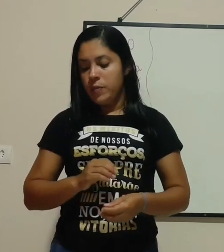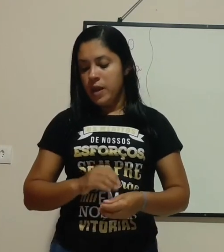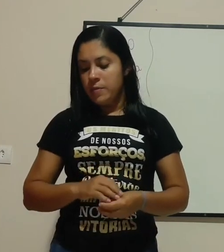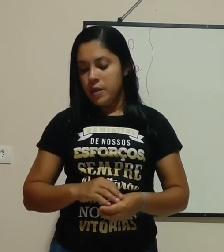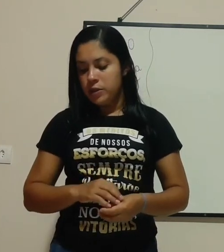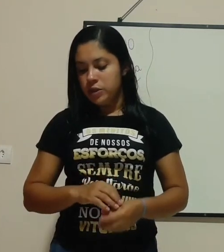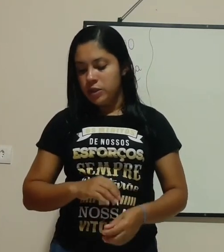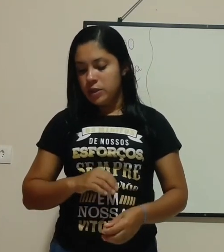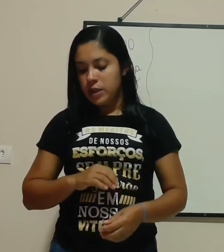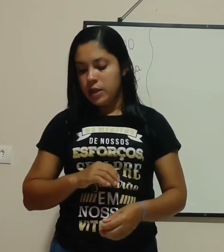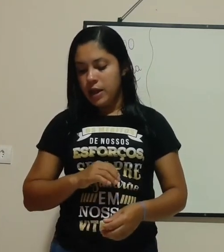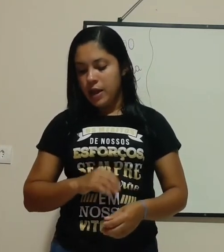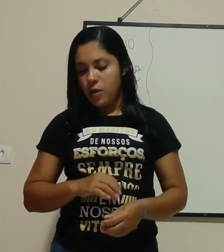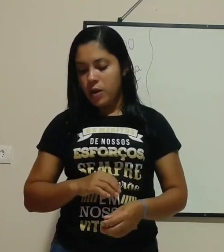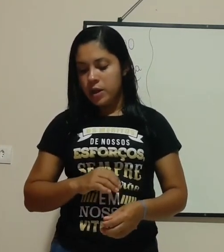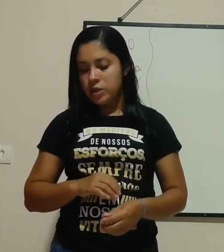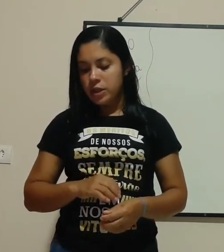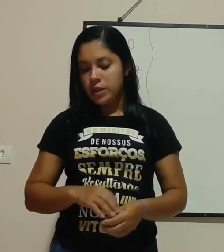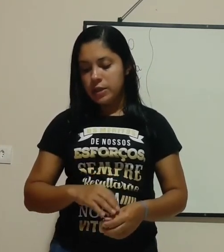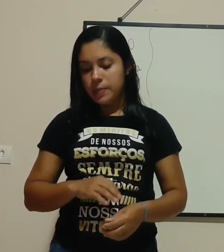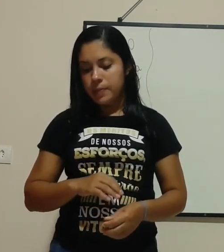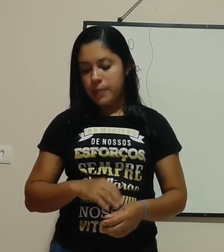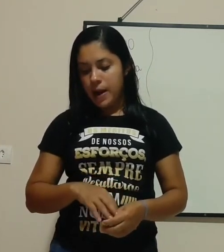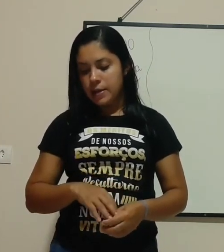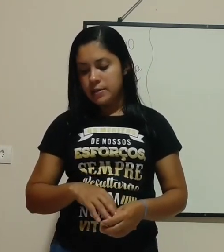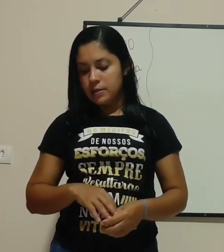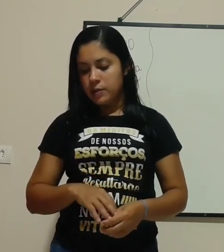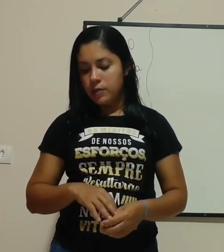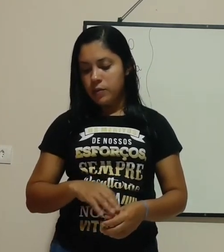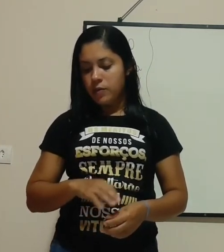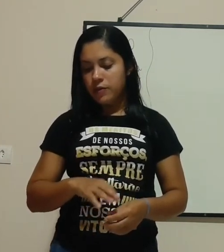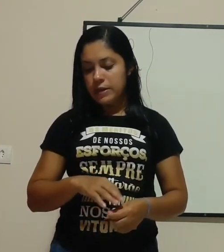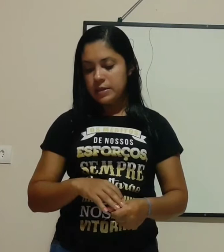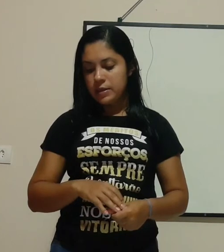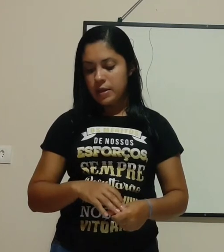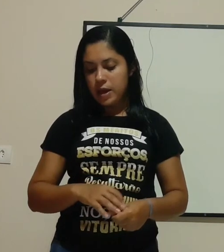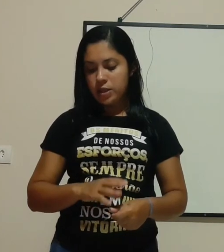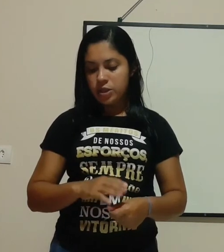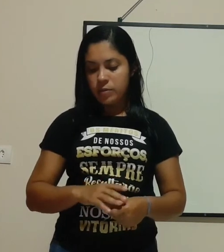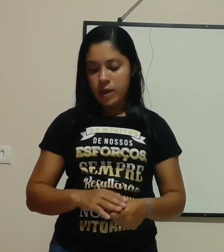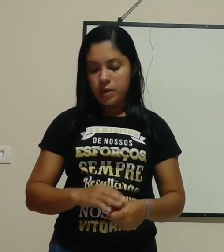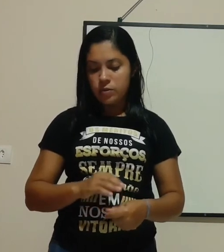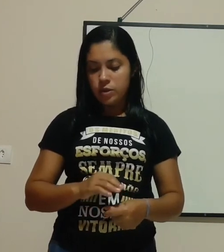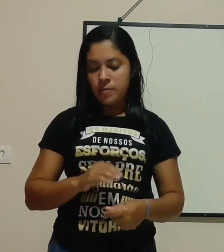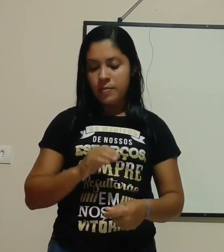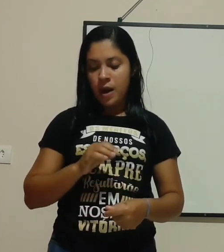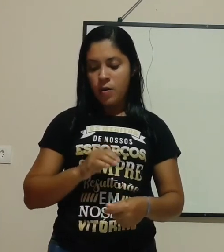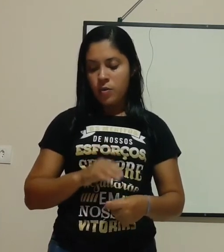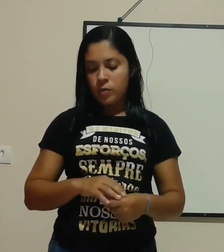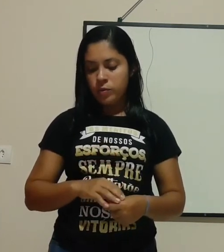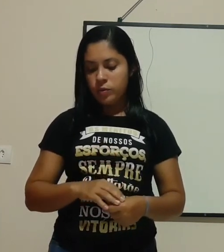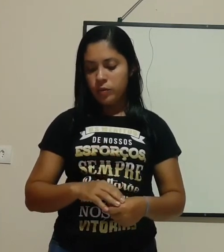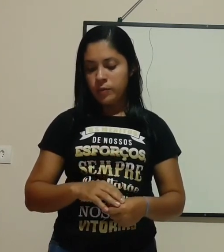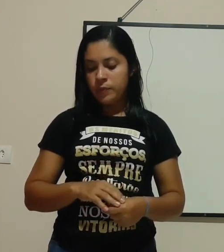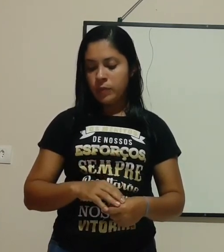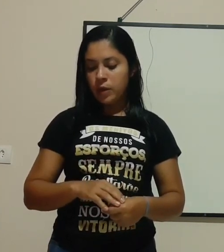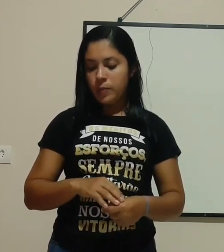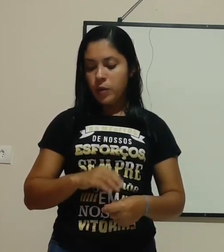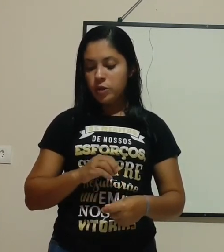permite que a corrente elétrica passe, com facilidade é chamado de mau condutor, por